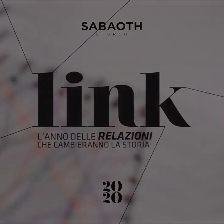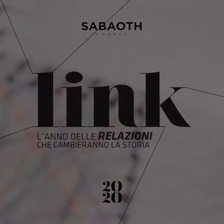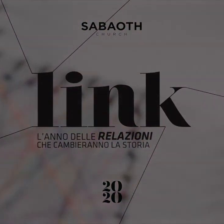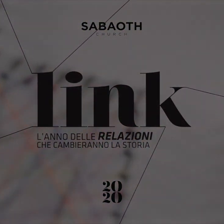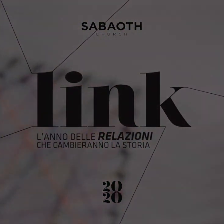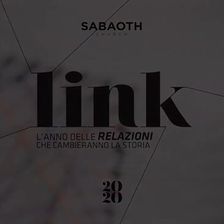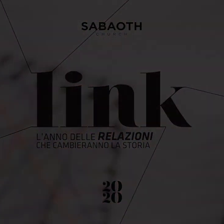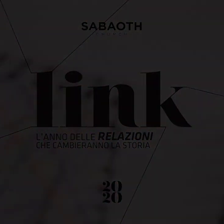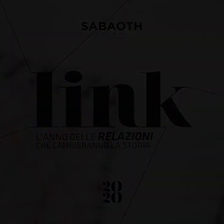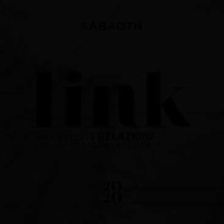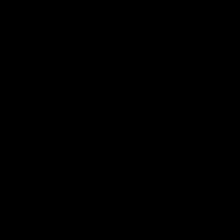Autore dei sovrapposti